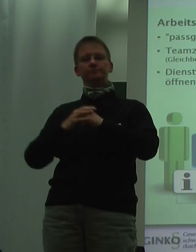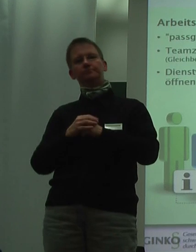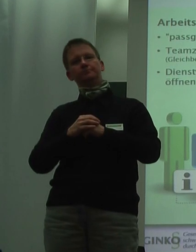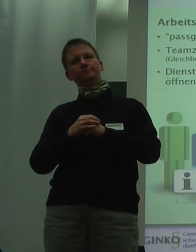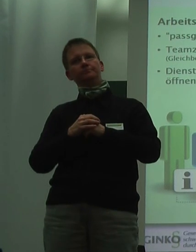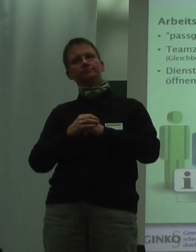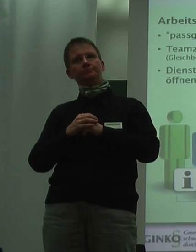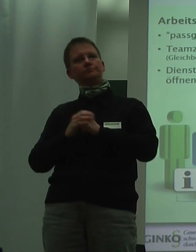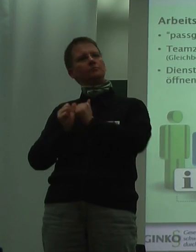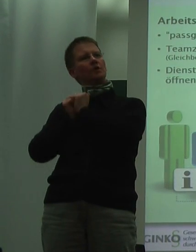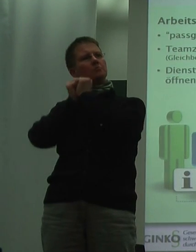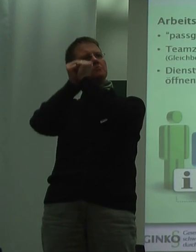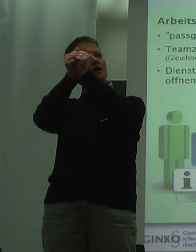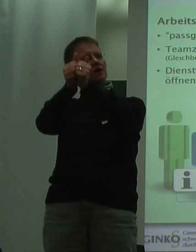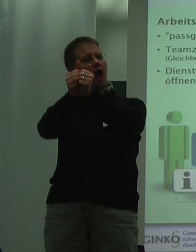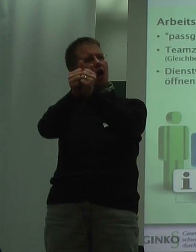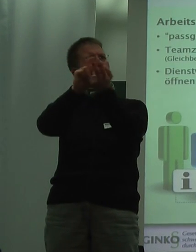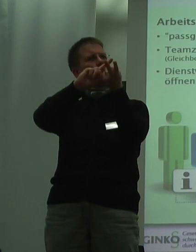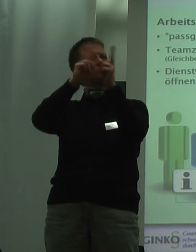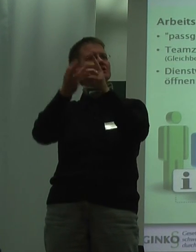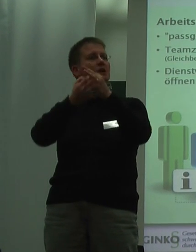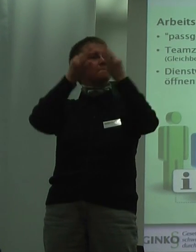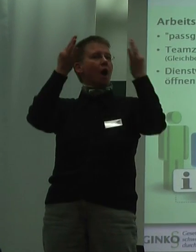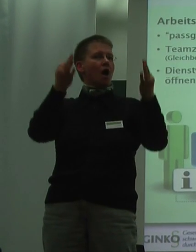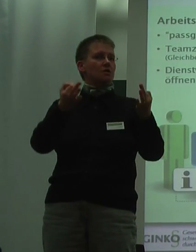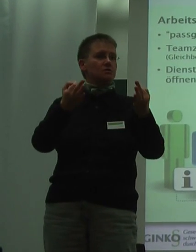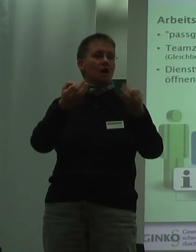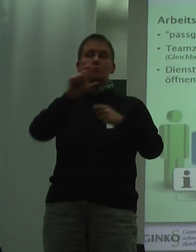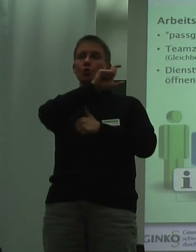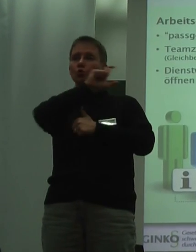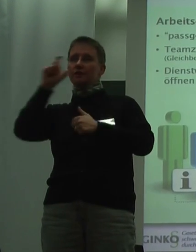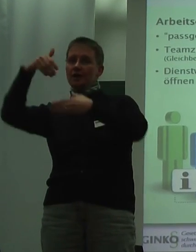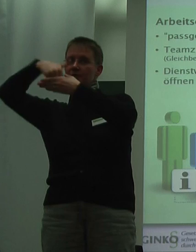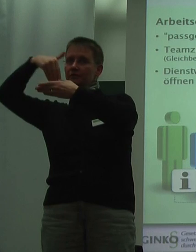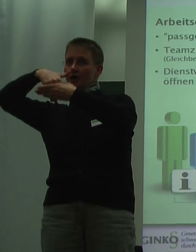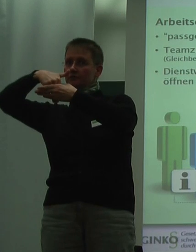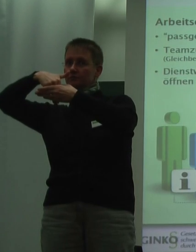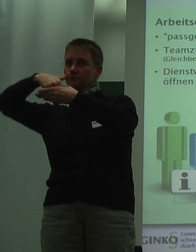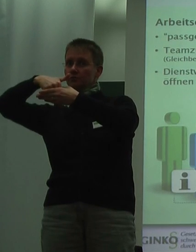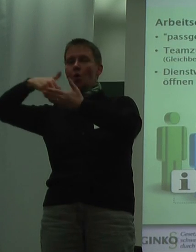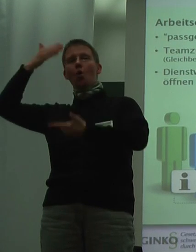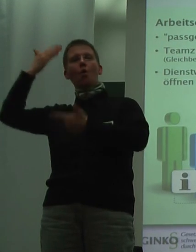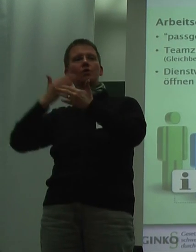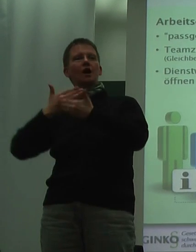Begleitet und umgesetzt werden die Maßnahmen sowohl von unternehmensintern als auch von externen Akteuren.